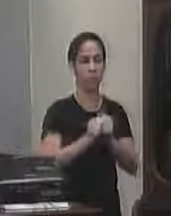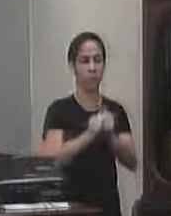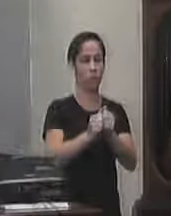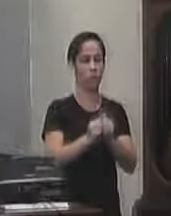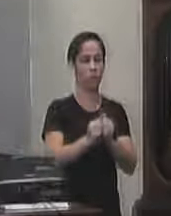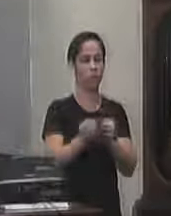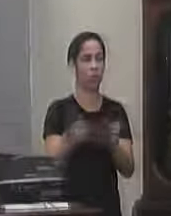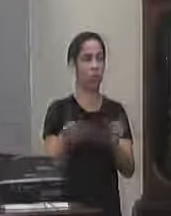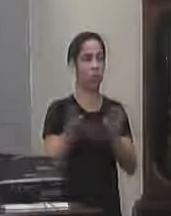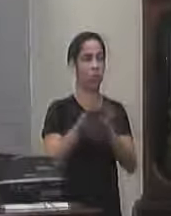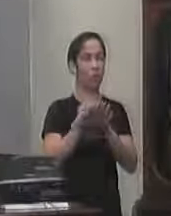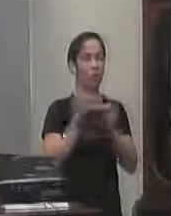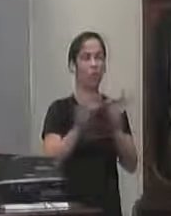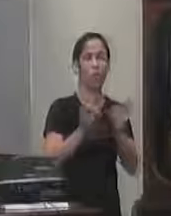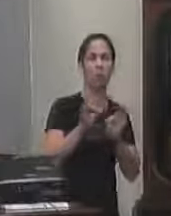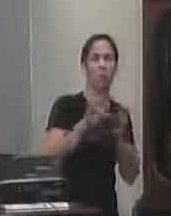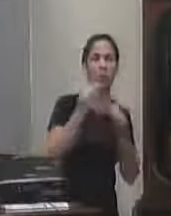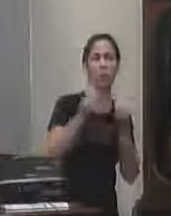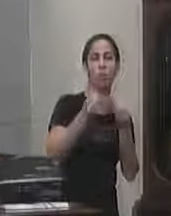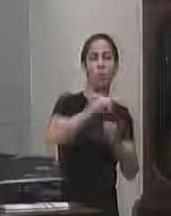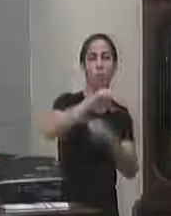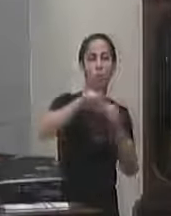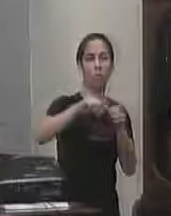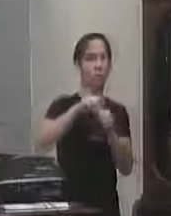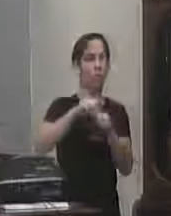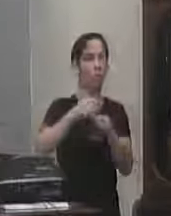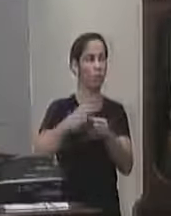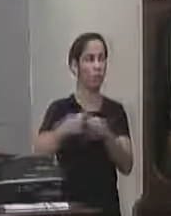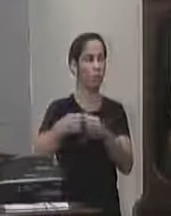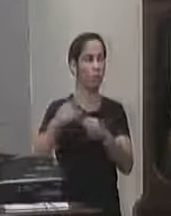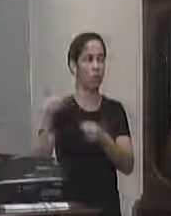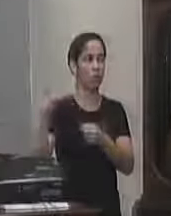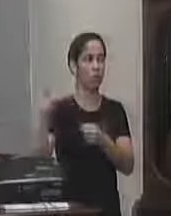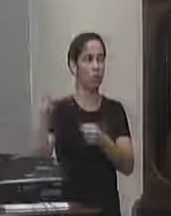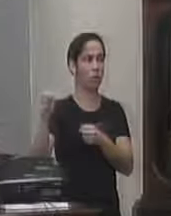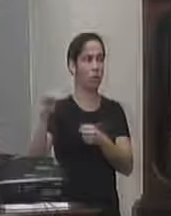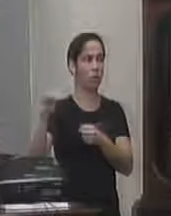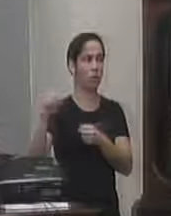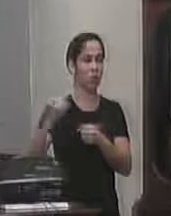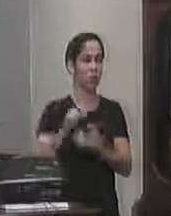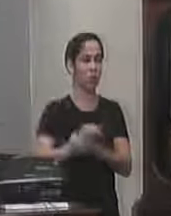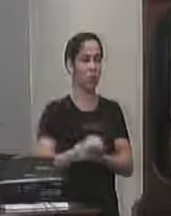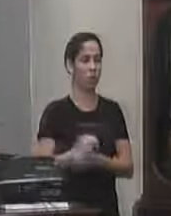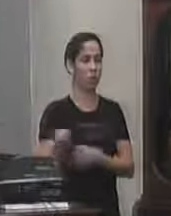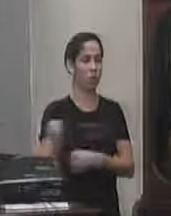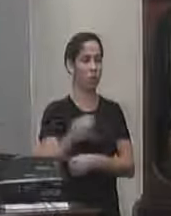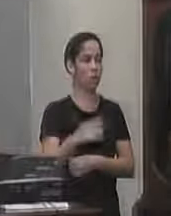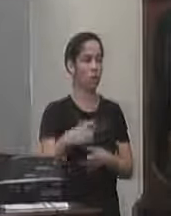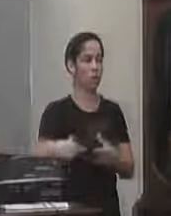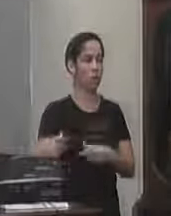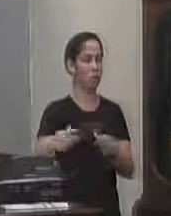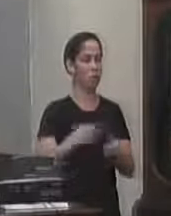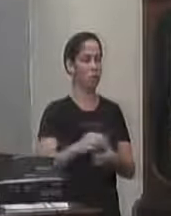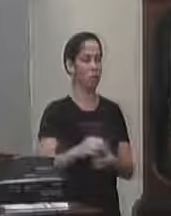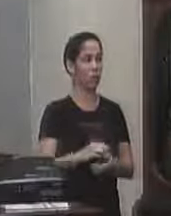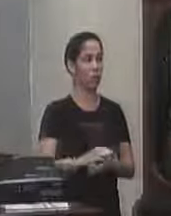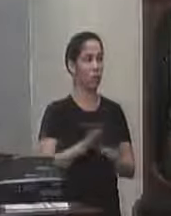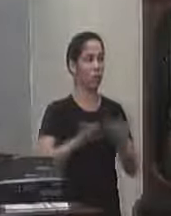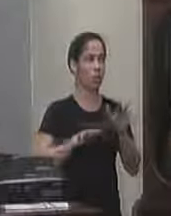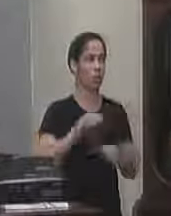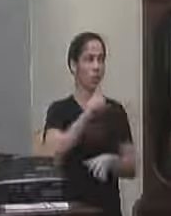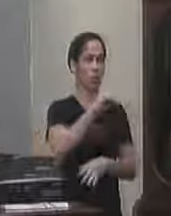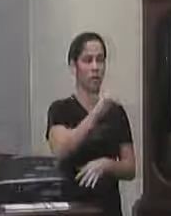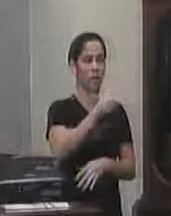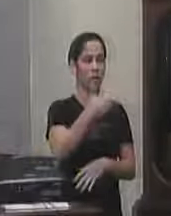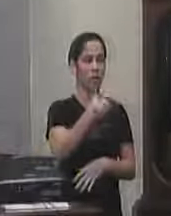fechando o cronogama para mudarmos para o bairro paraíso para a nova unidade provavelmente até o